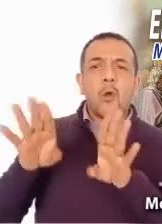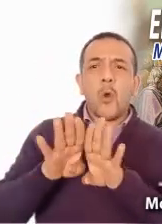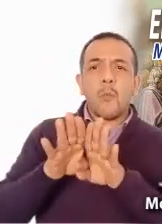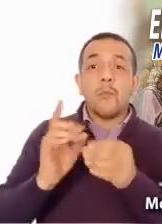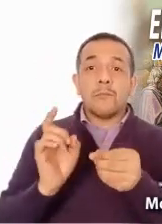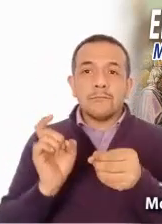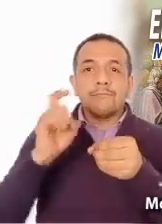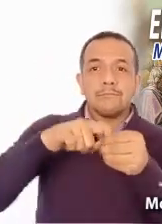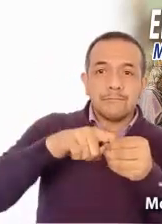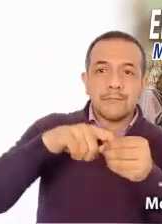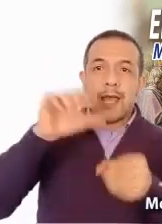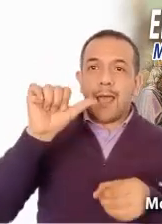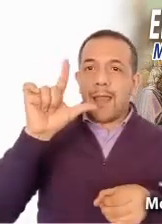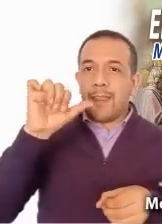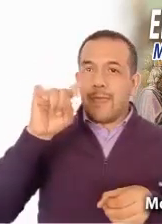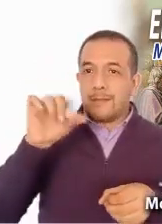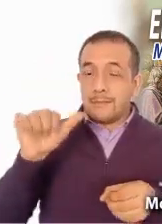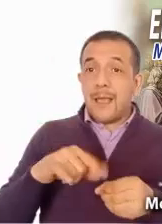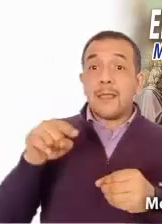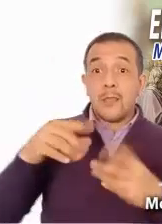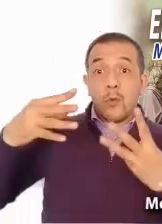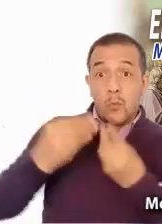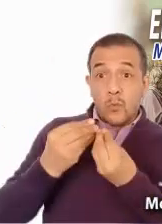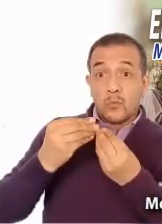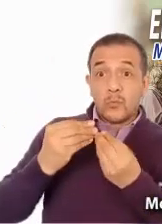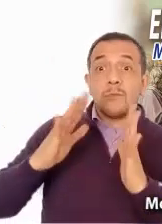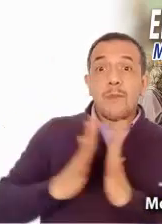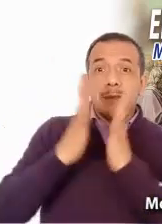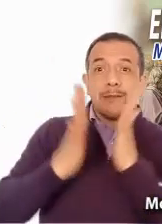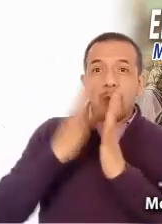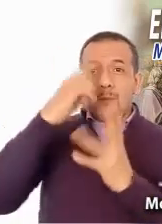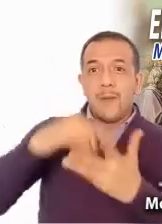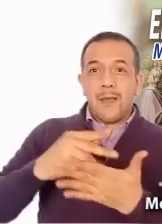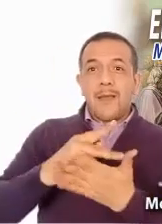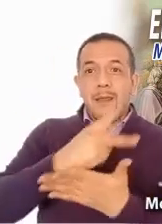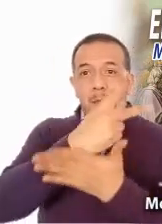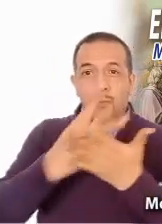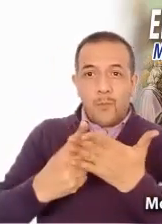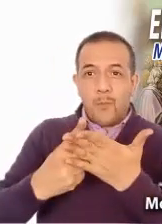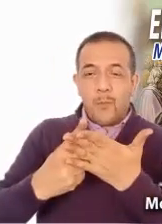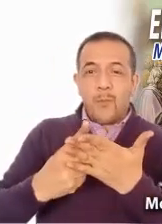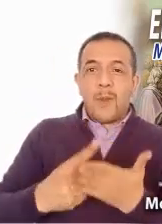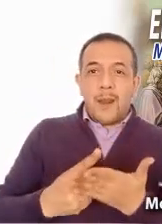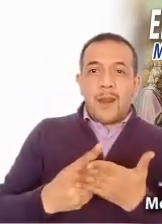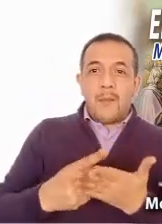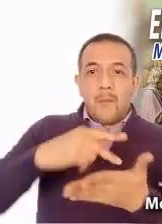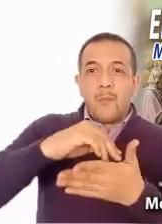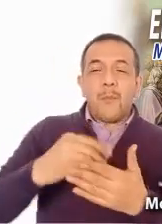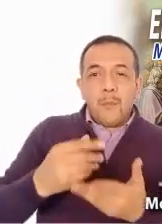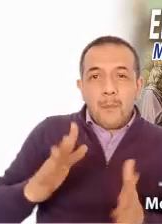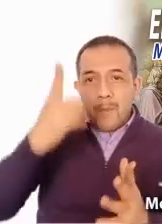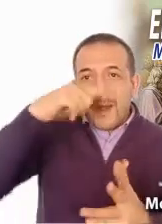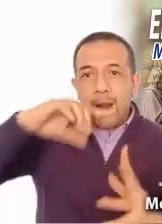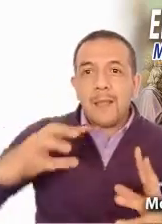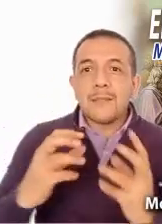alianza y los hace partícipes en un plan de salvación. Es hermoso pensar en nuestro